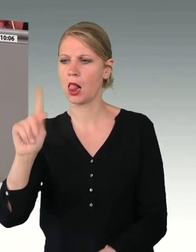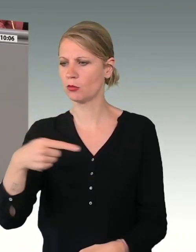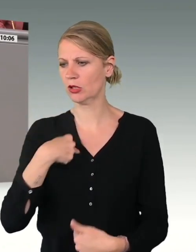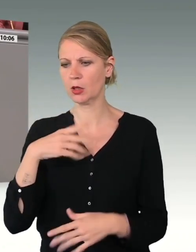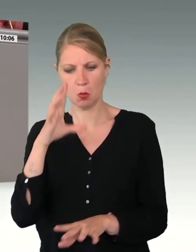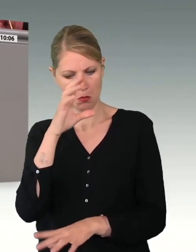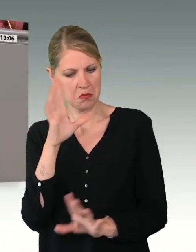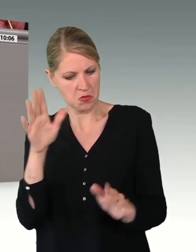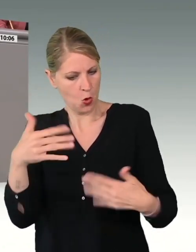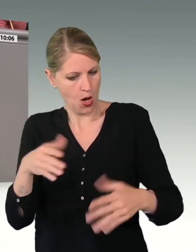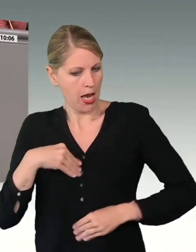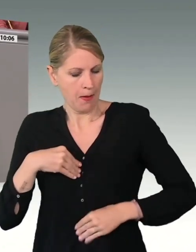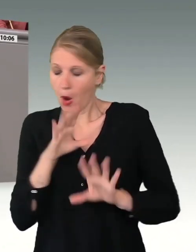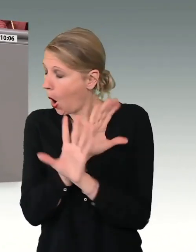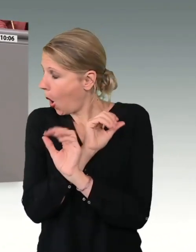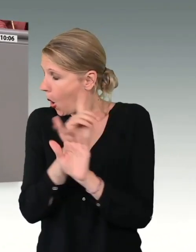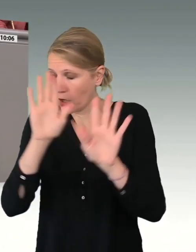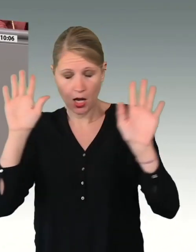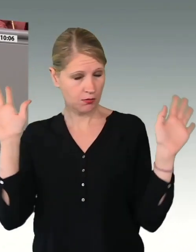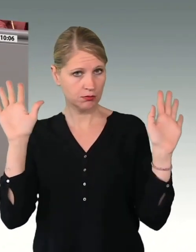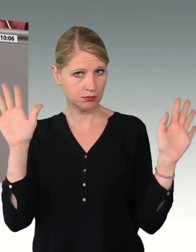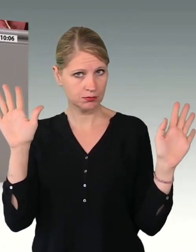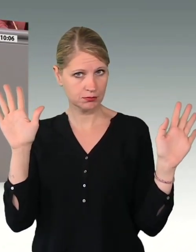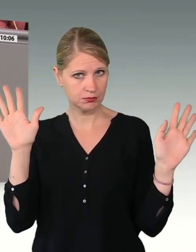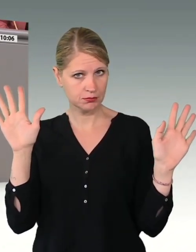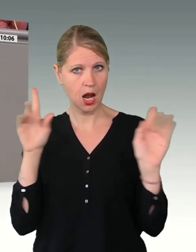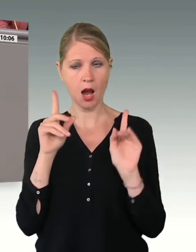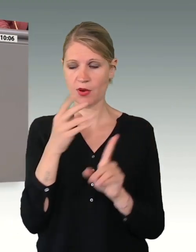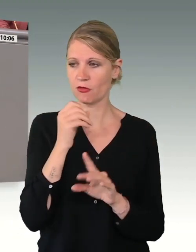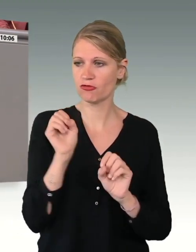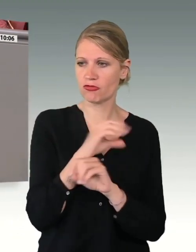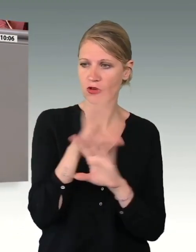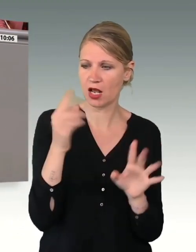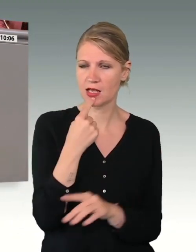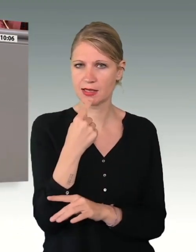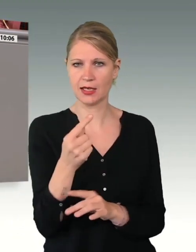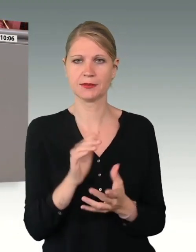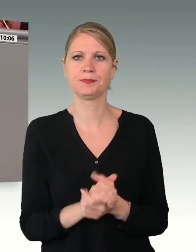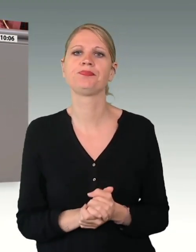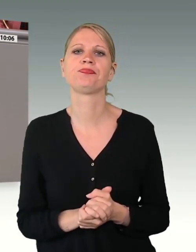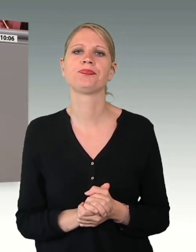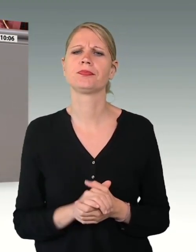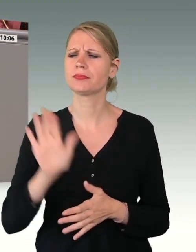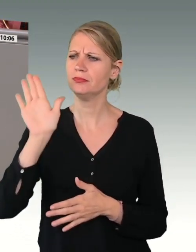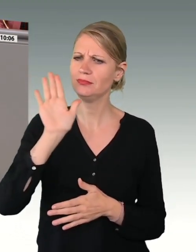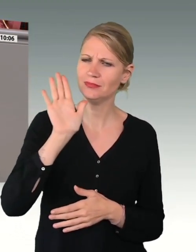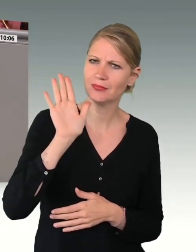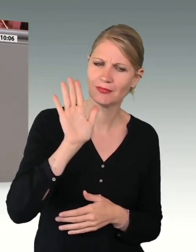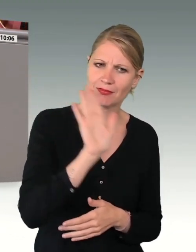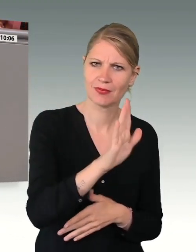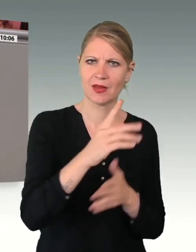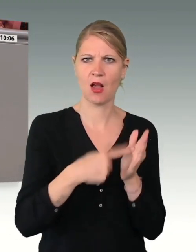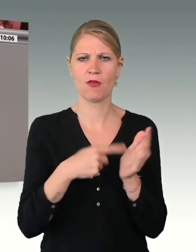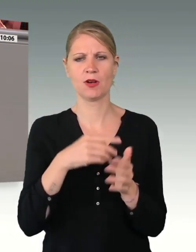Kenntnis nehmen. Und dennoch, dennoch möchte ich hier klarstellen, dass wir ausdrücklich Ihre Aufforderung, Frau Högl,